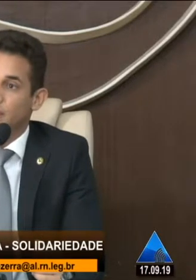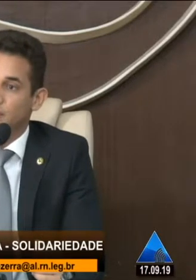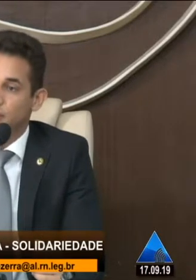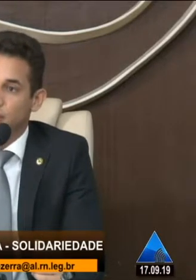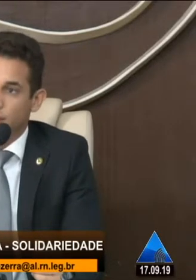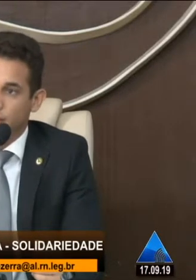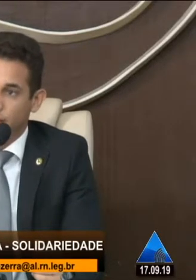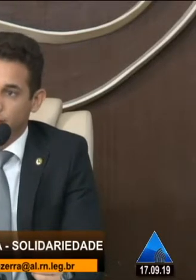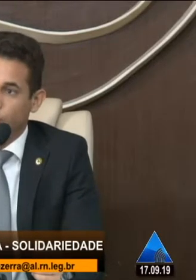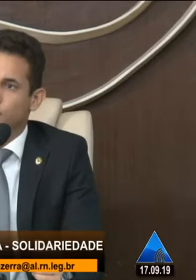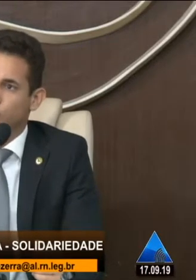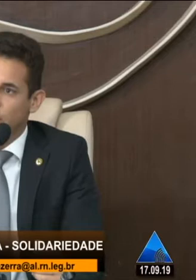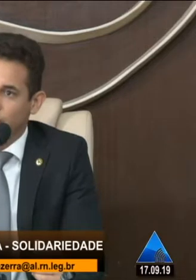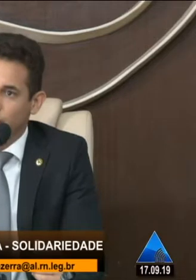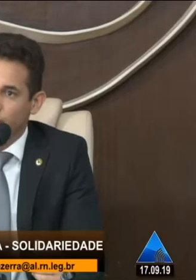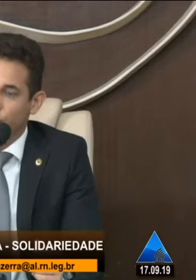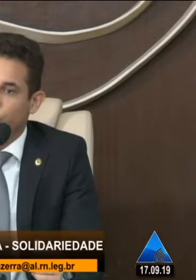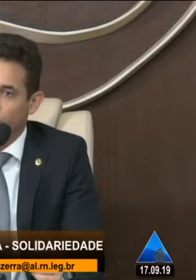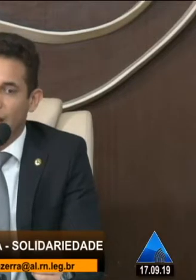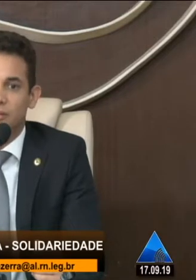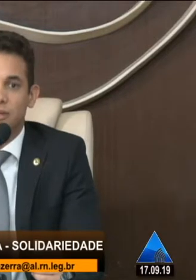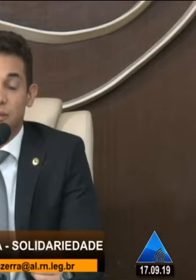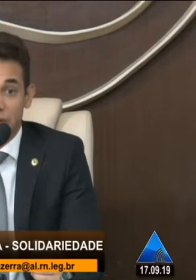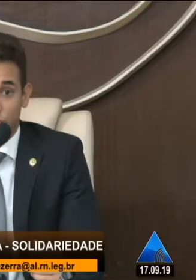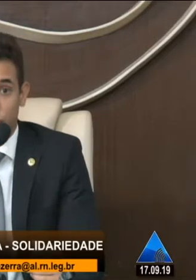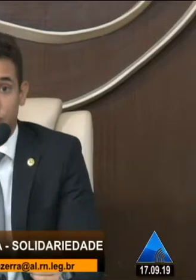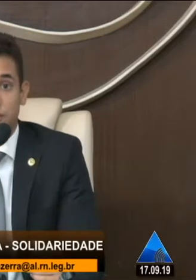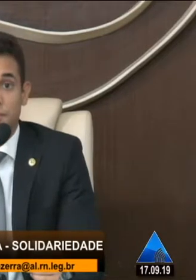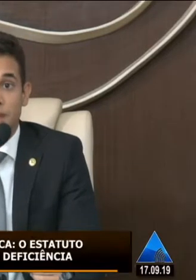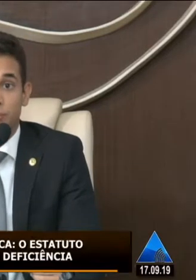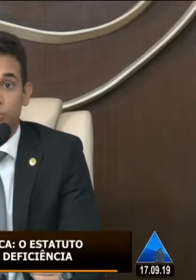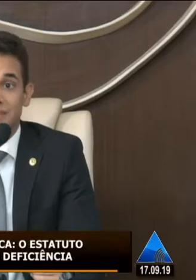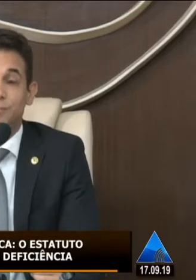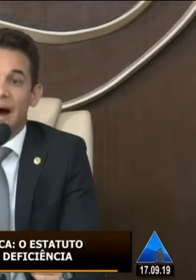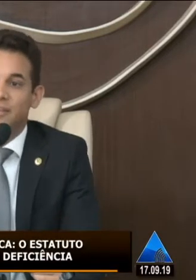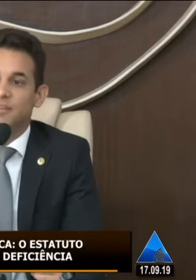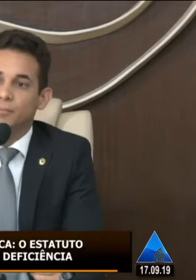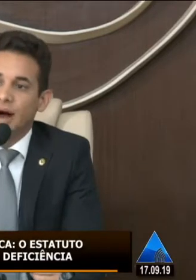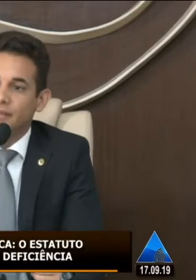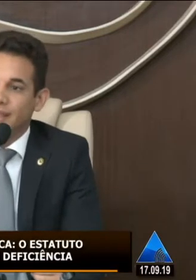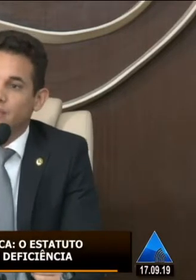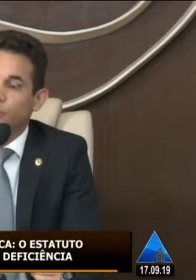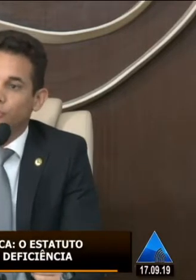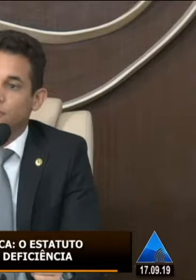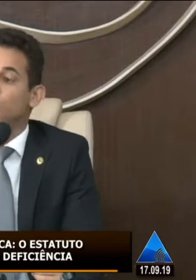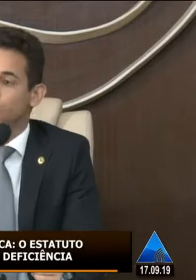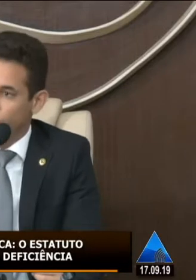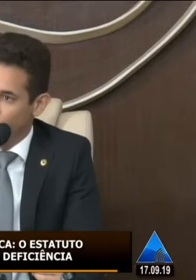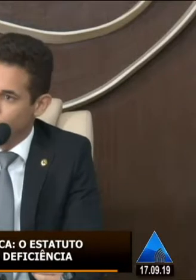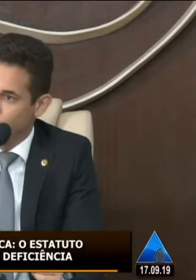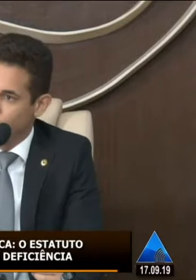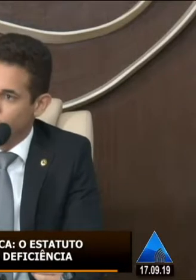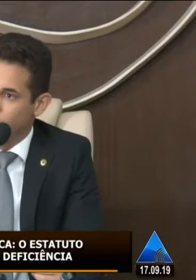pudessem, que vivem no dia a dia as dificuldades, as limitações, pudessem participar desse processo de